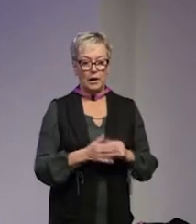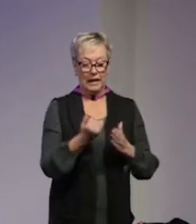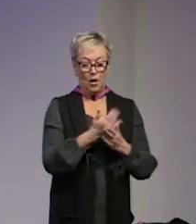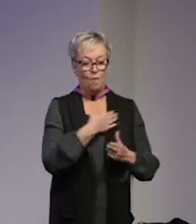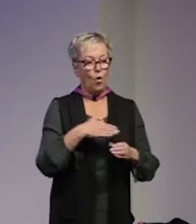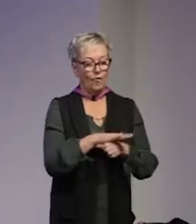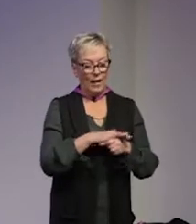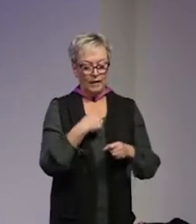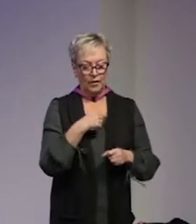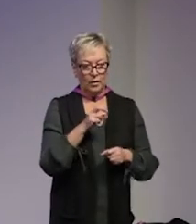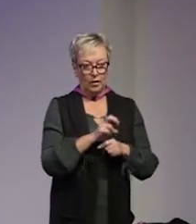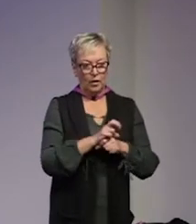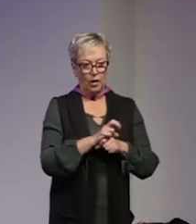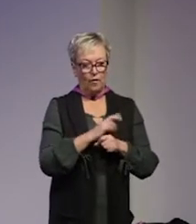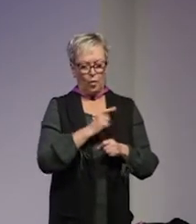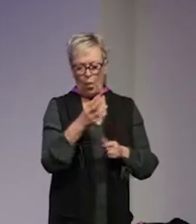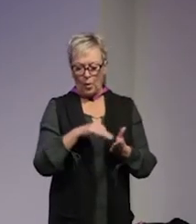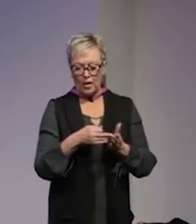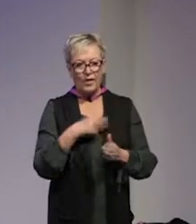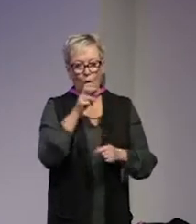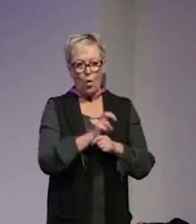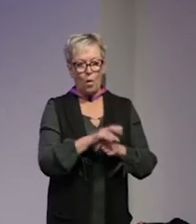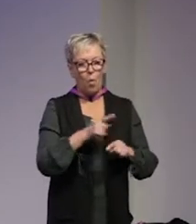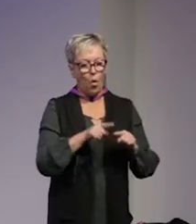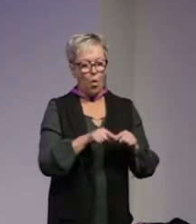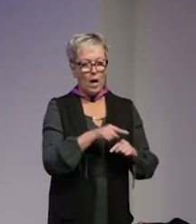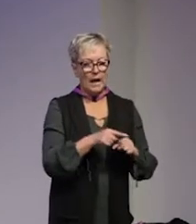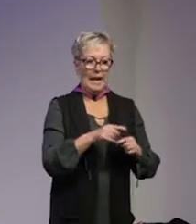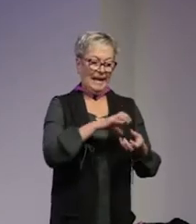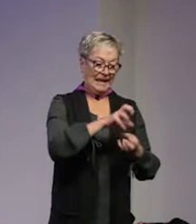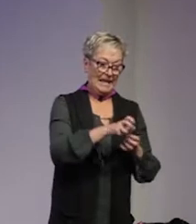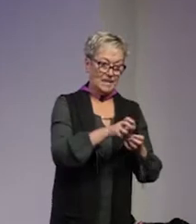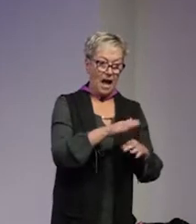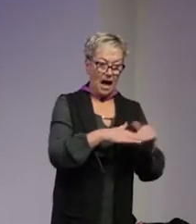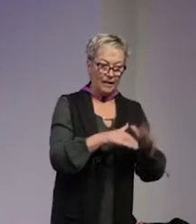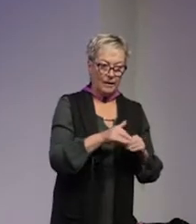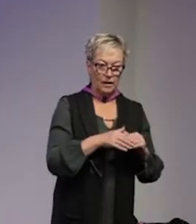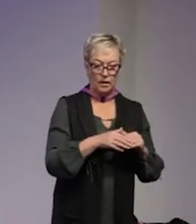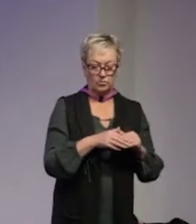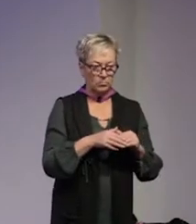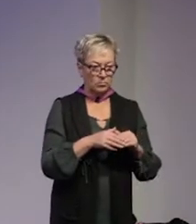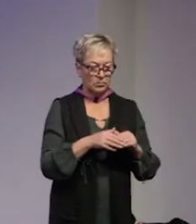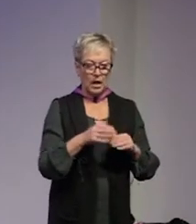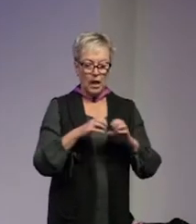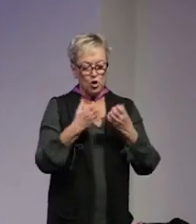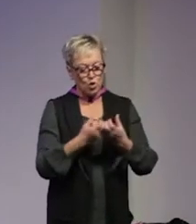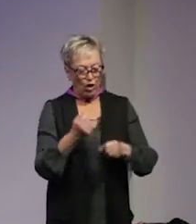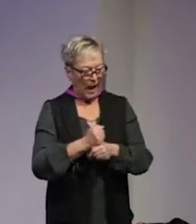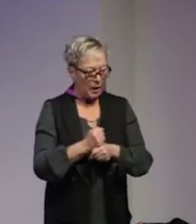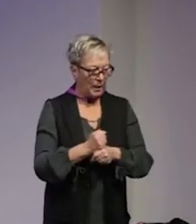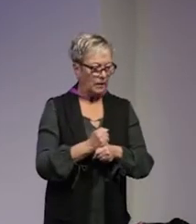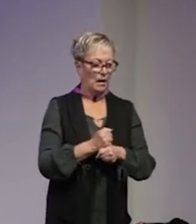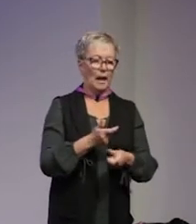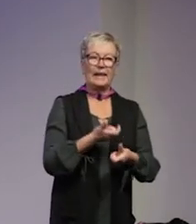projekt så kollar vi på olika fält som krishantering terrorismstudier socialt arbete